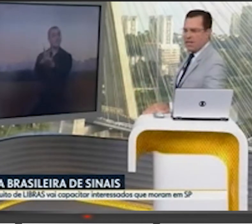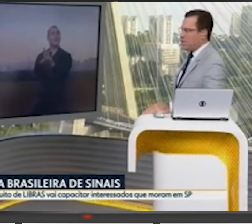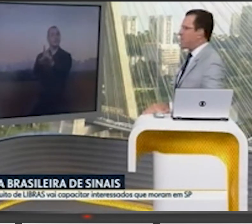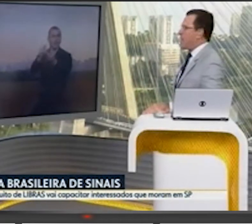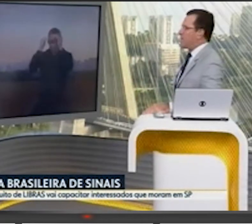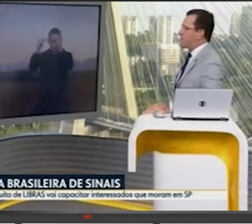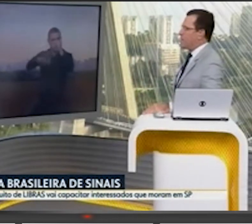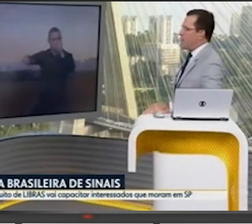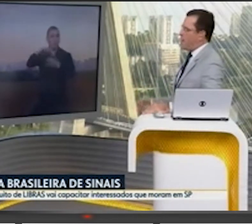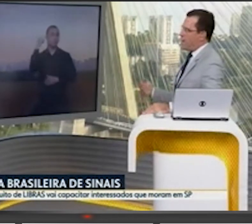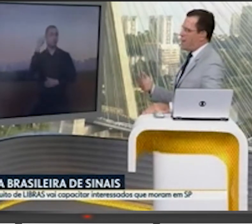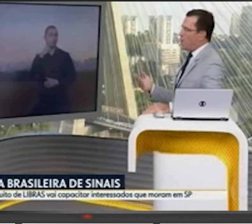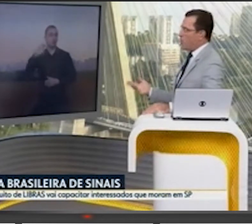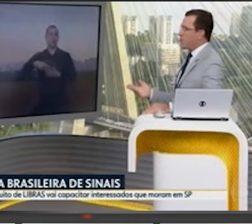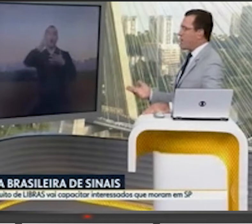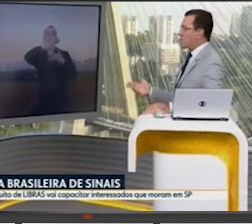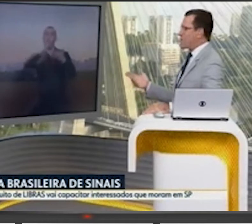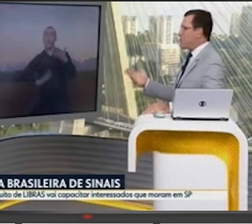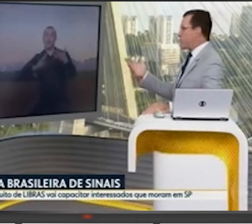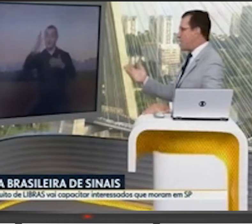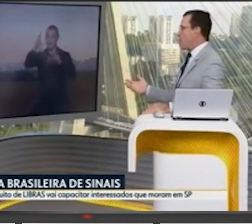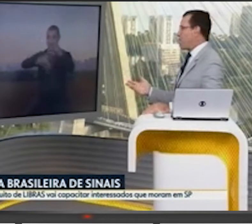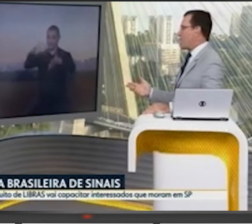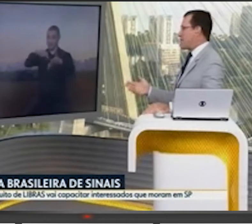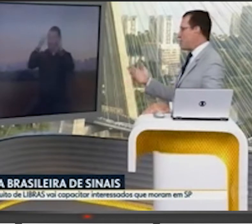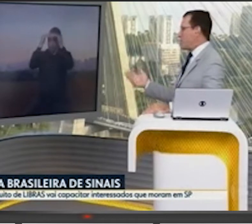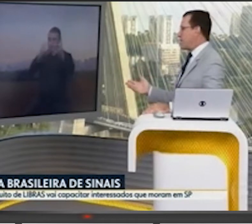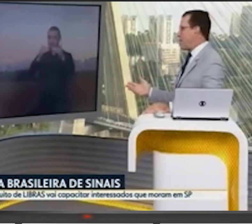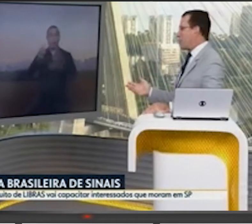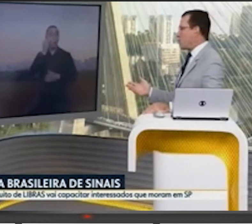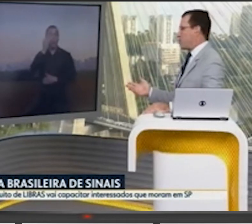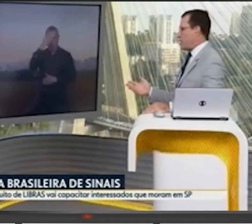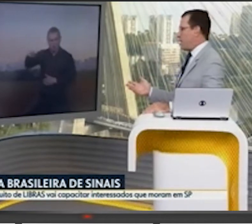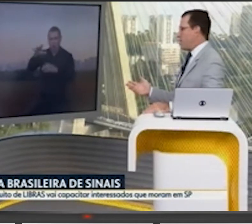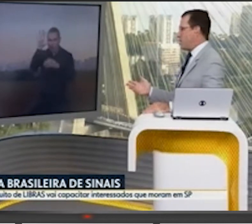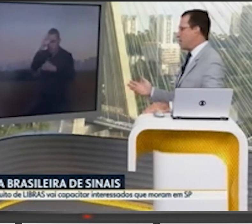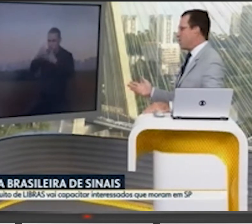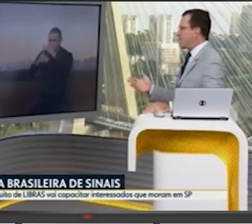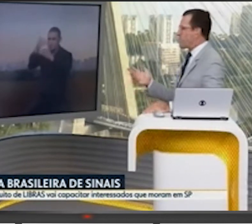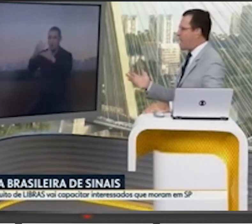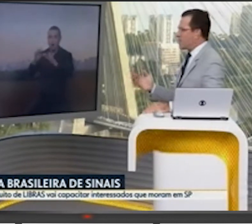de sinais. É uma oportunidade para essas pessoas terem uma formação e poder trabalhar com isso também, não é? Quantas vagas?